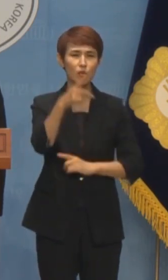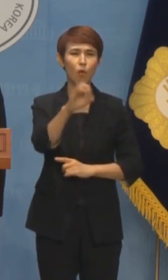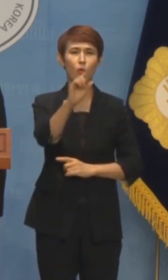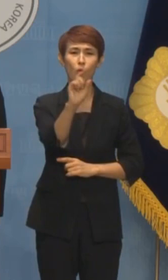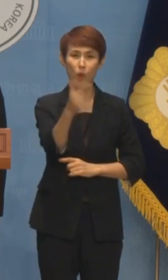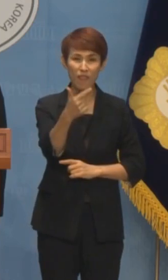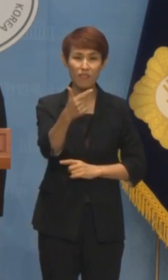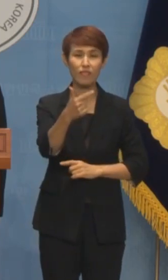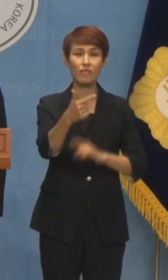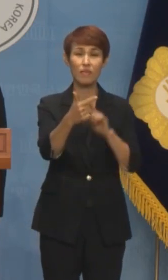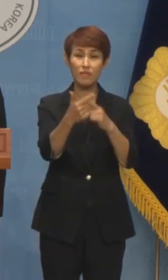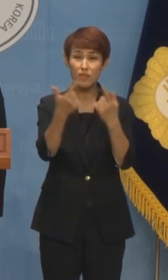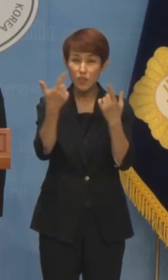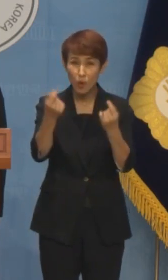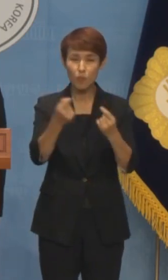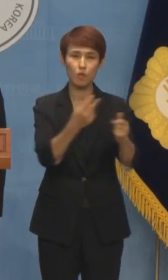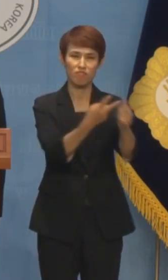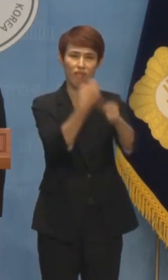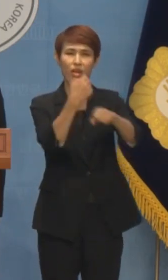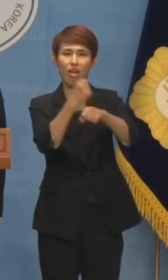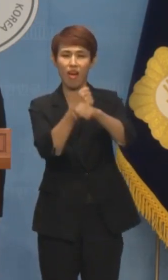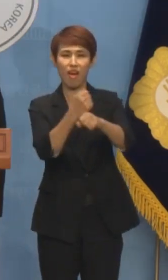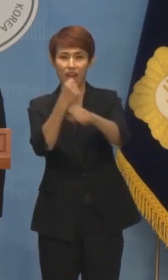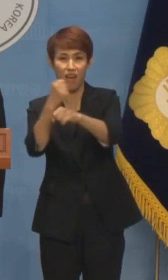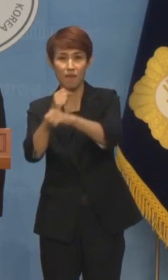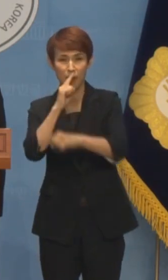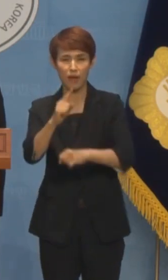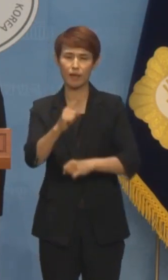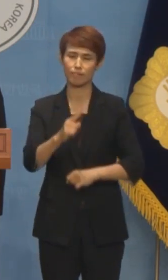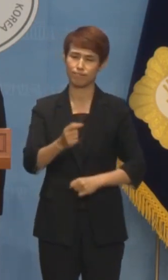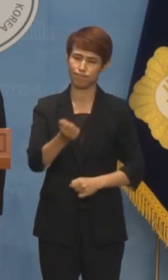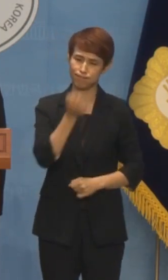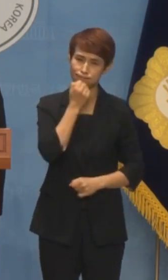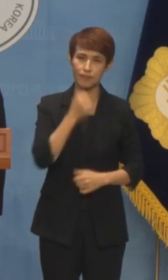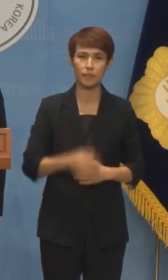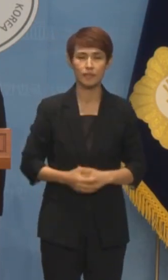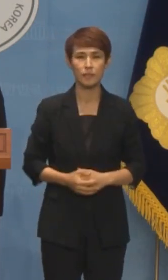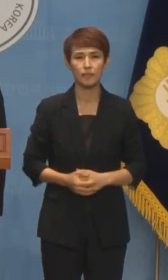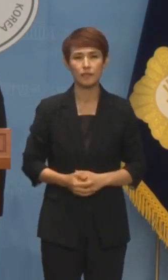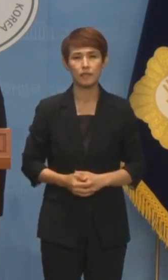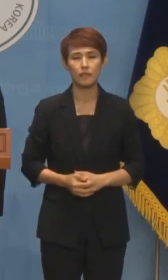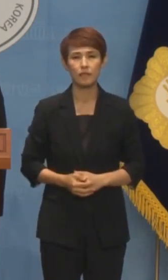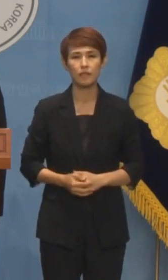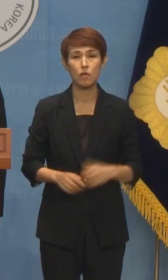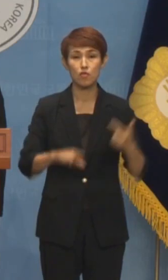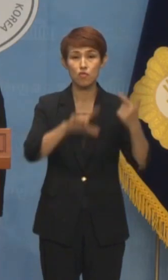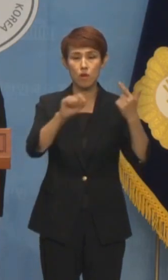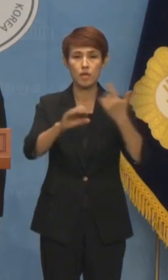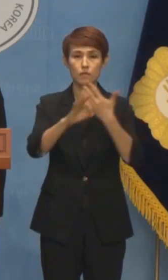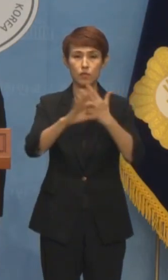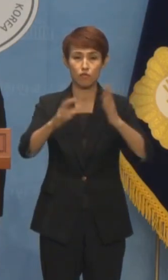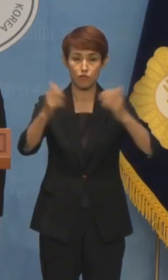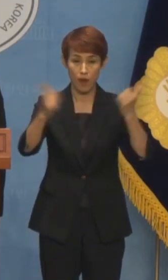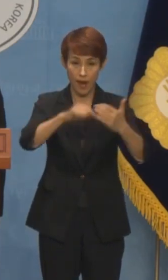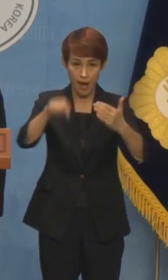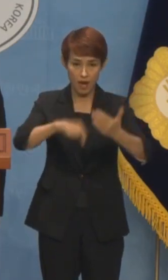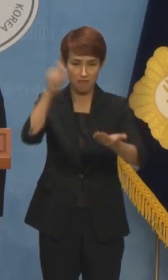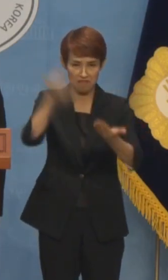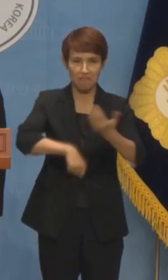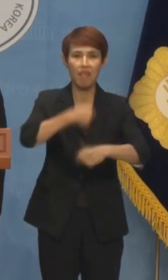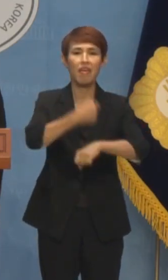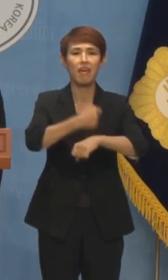탄핵시키겠다 하더니 참 한결같습니다. 6월 임시국회 내에 통과를 목표로 하고